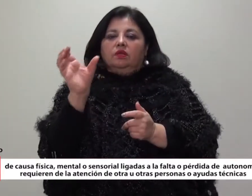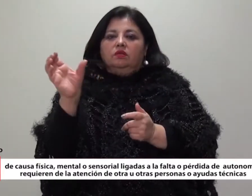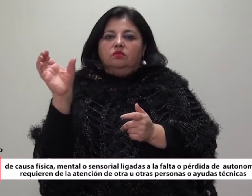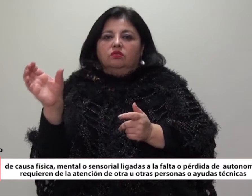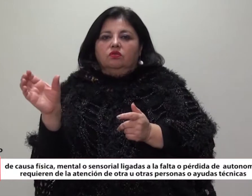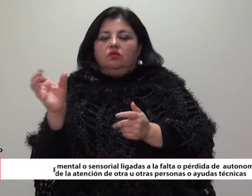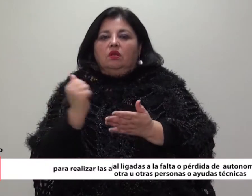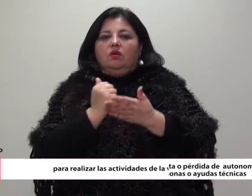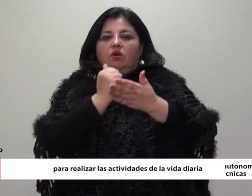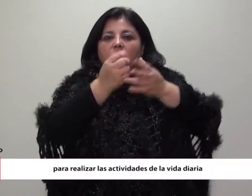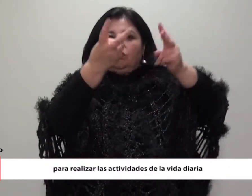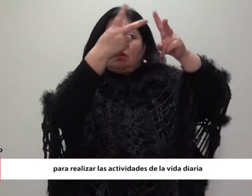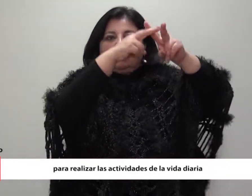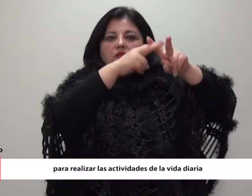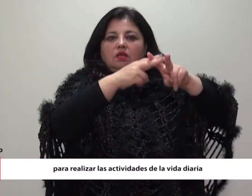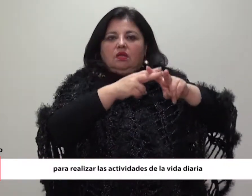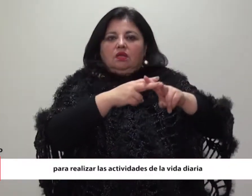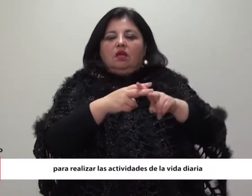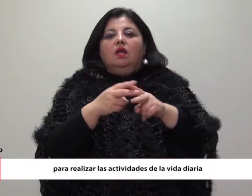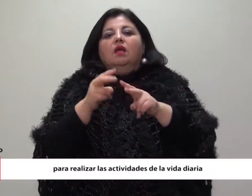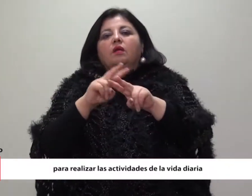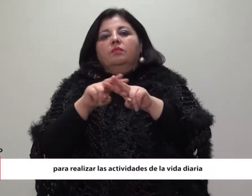para realizar las actividades de la vida diaria